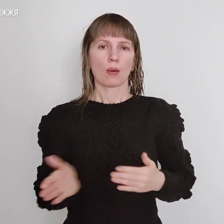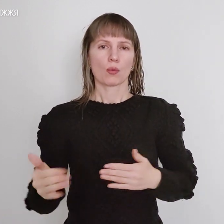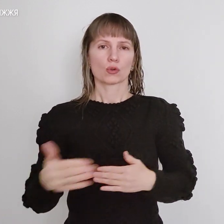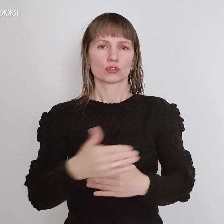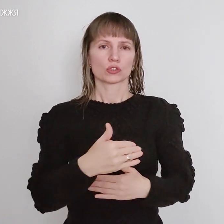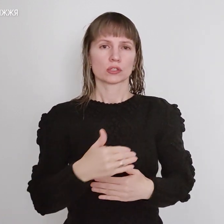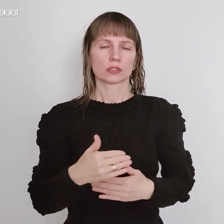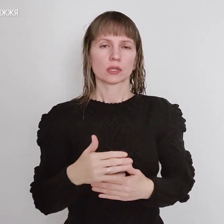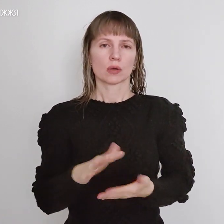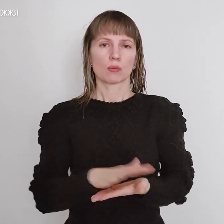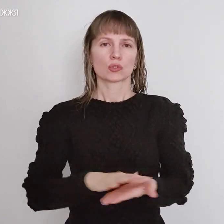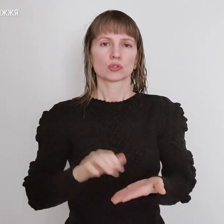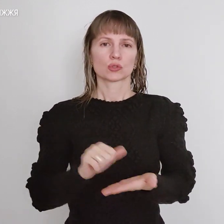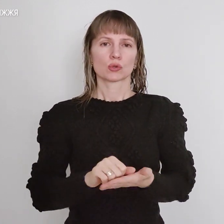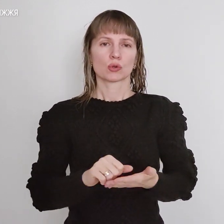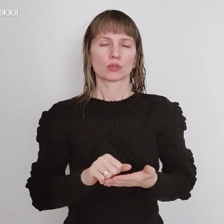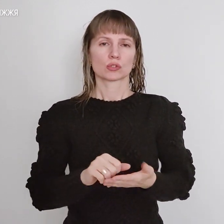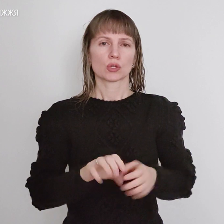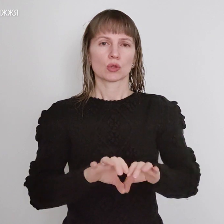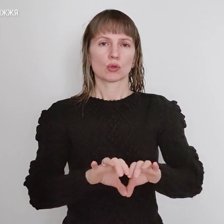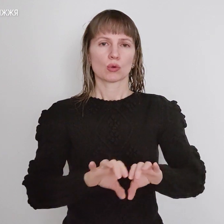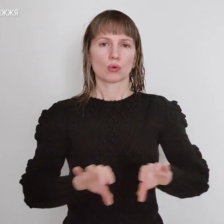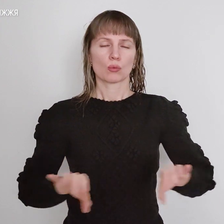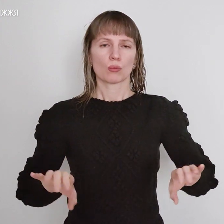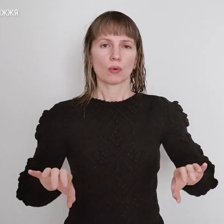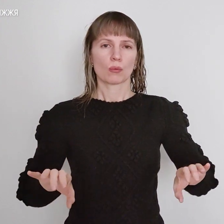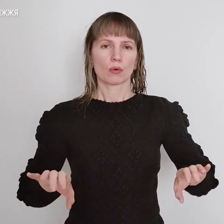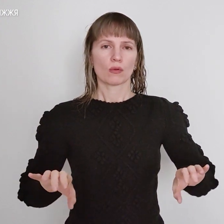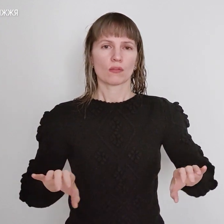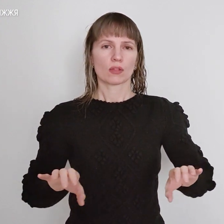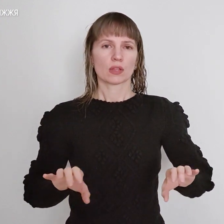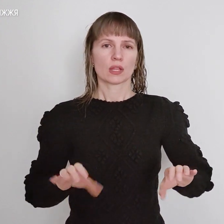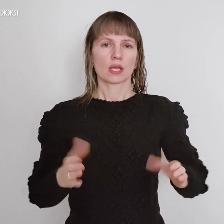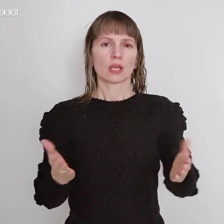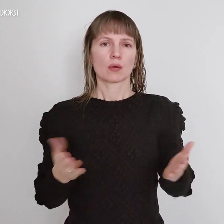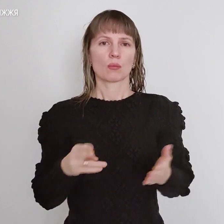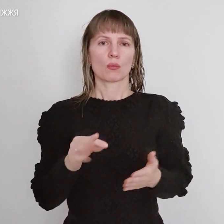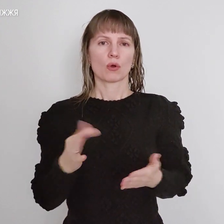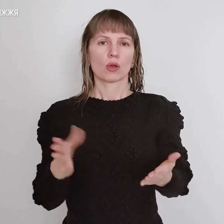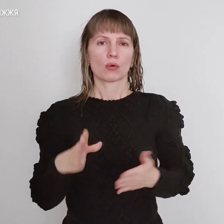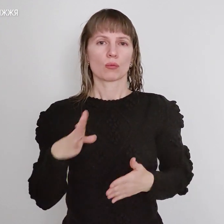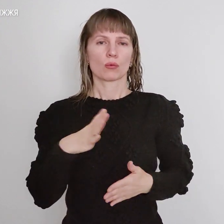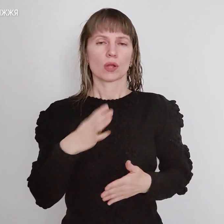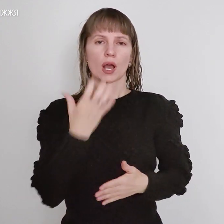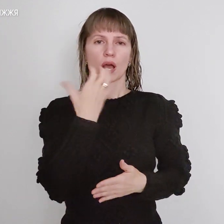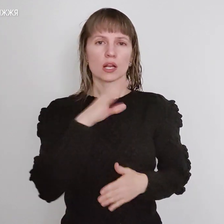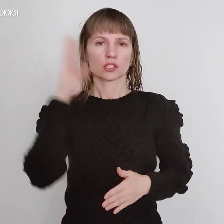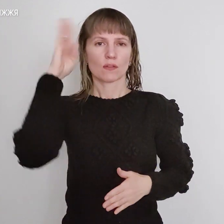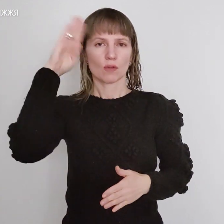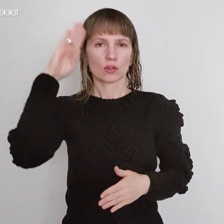Пошкоджений трубопровід, по якому вийшла гаряча вода до міста.